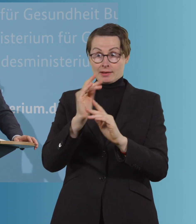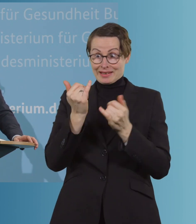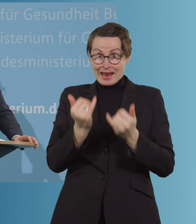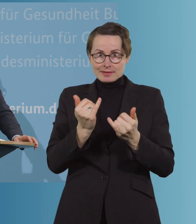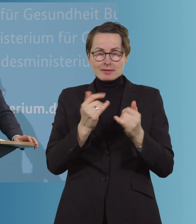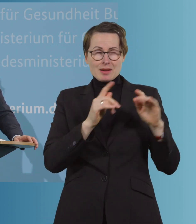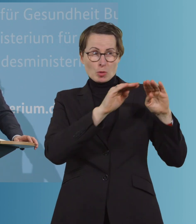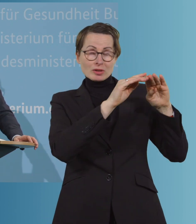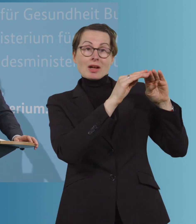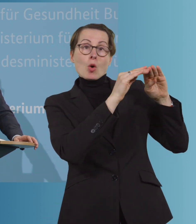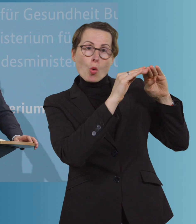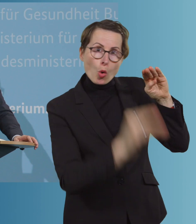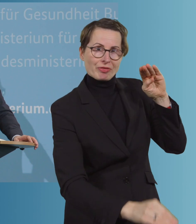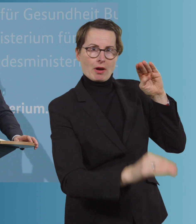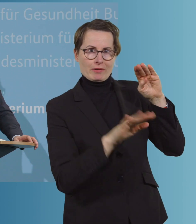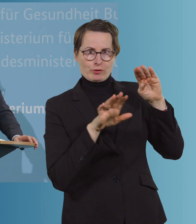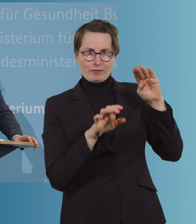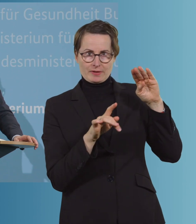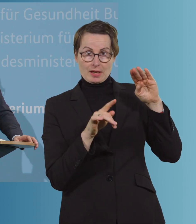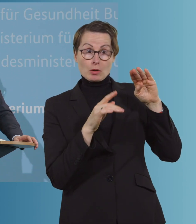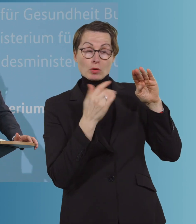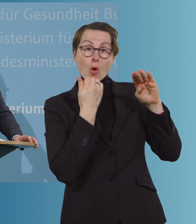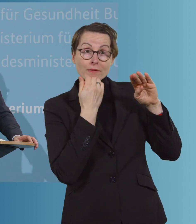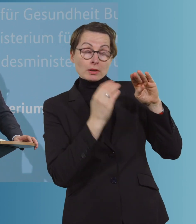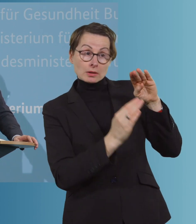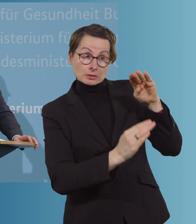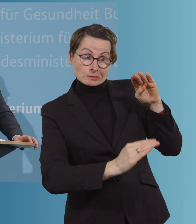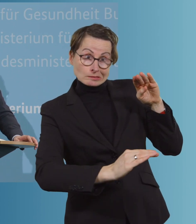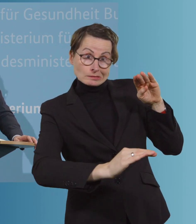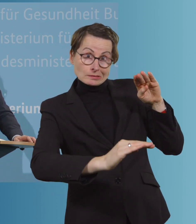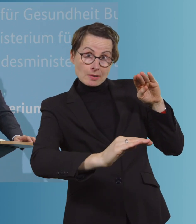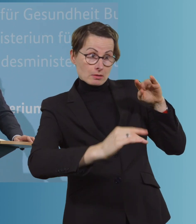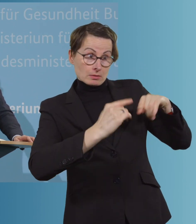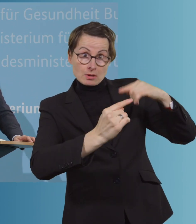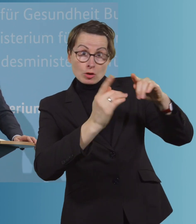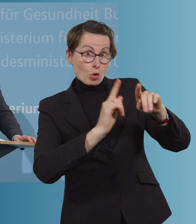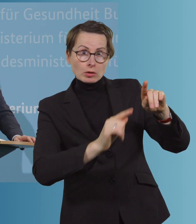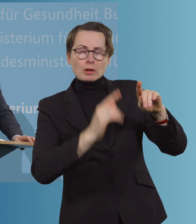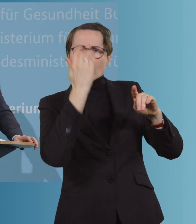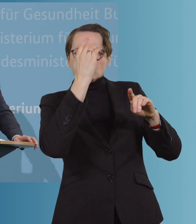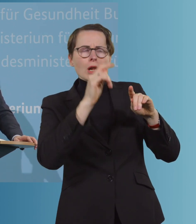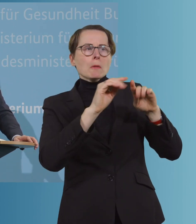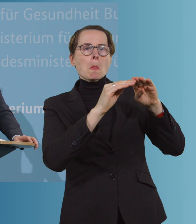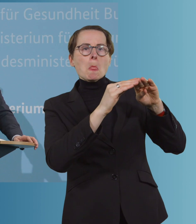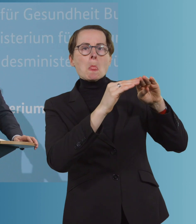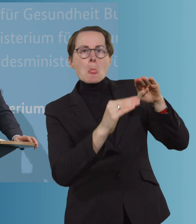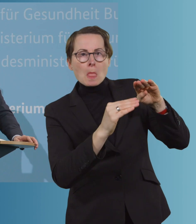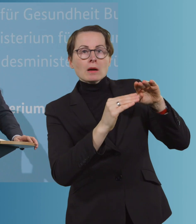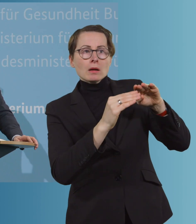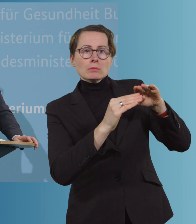unter 50, um es dauerhaft nicht wieder auf über 50 schnellen zu lassen, es irgendwie stabil bei 49,5 zu